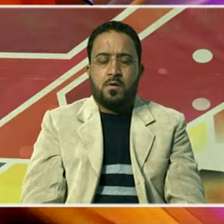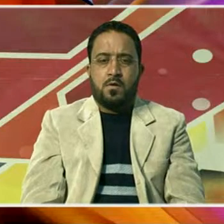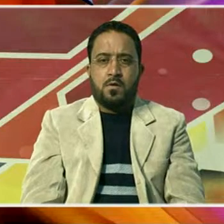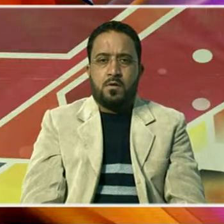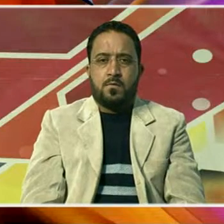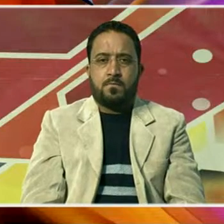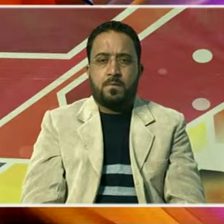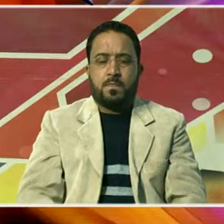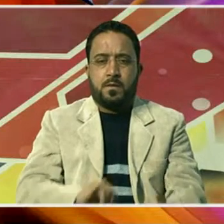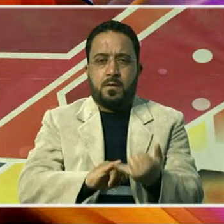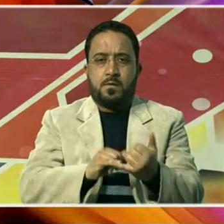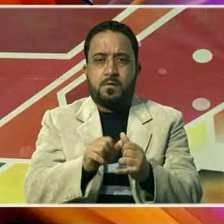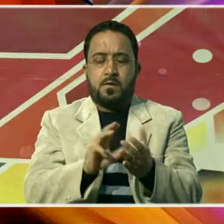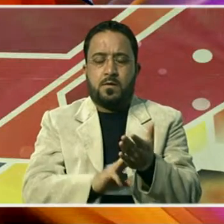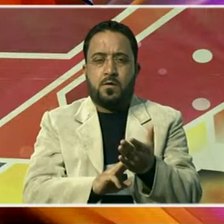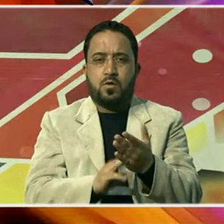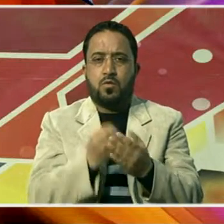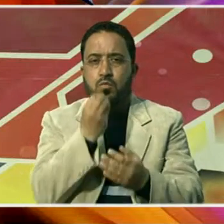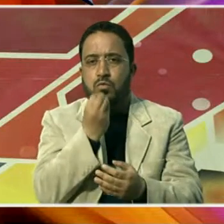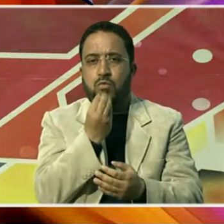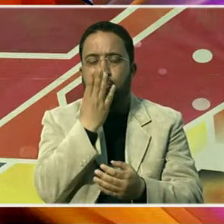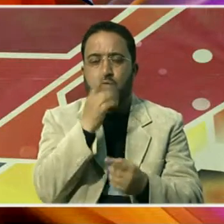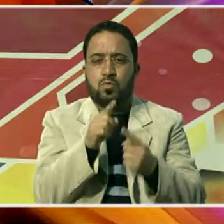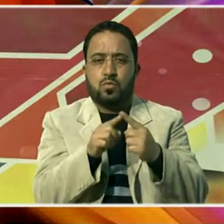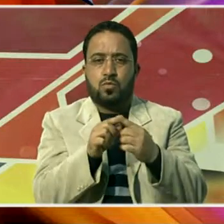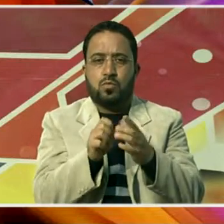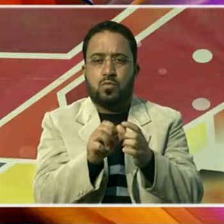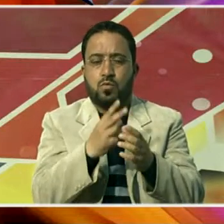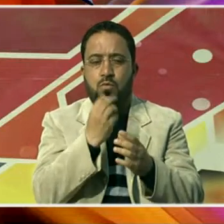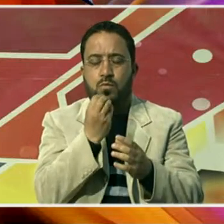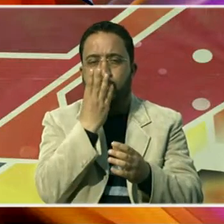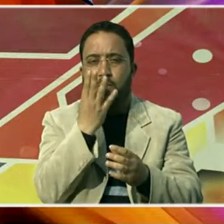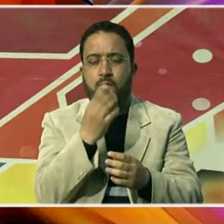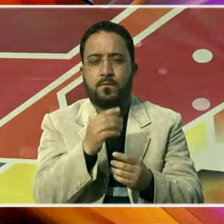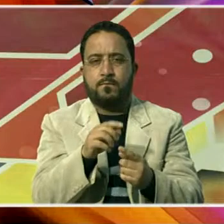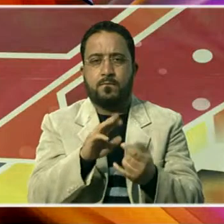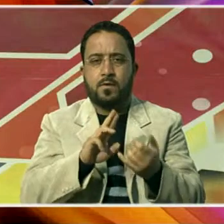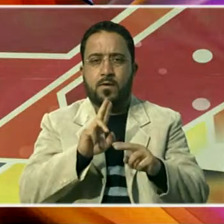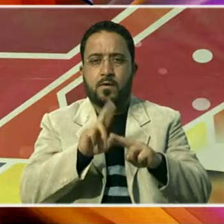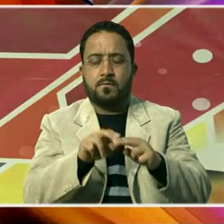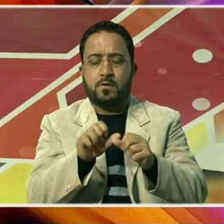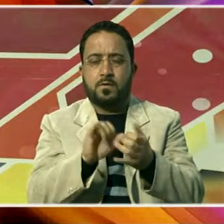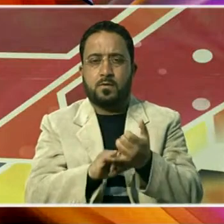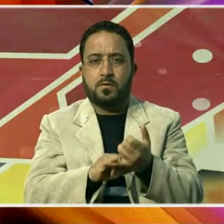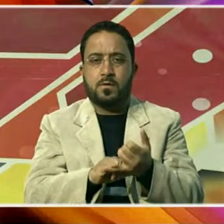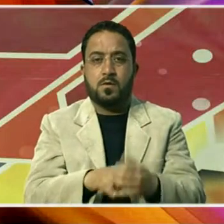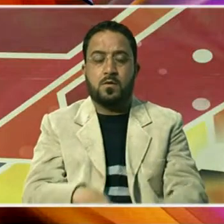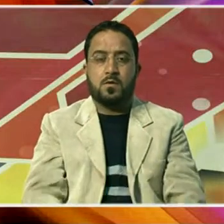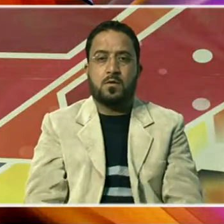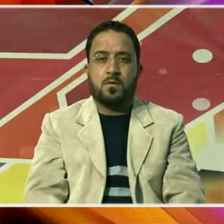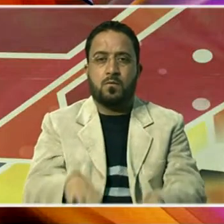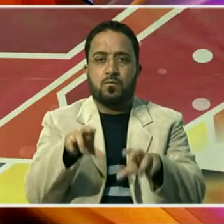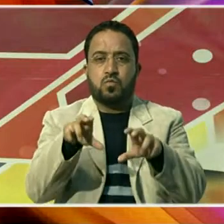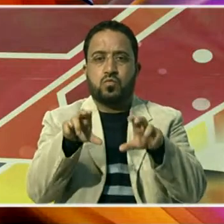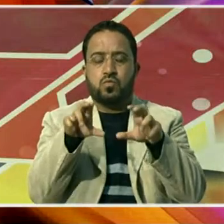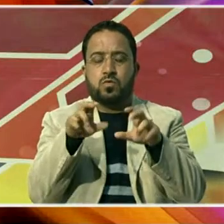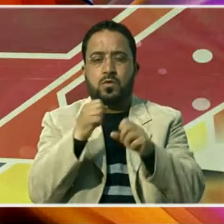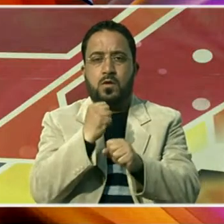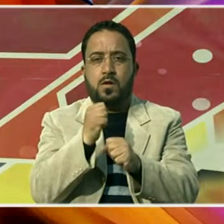سرینگر میں جاری ٹولپ فیسٹیویل کی تقریب کے دوران لیفٹننٹ گورنر منوی سنہ نے